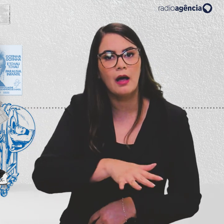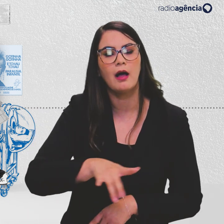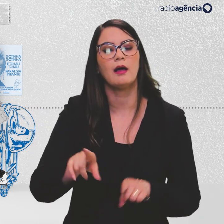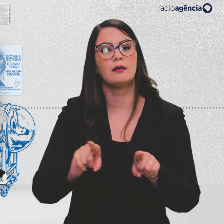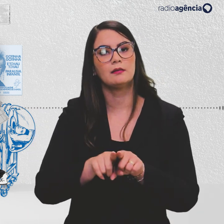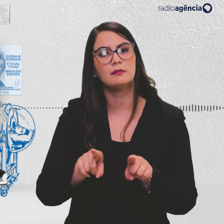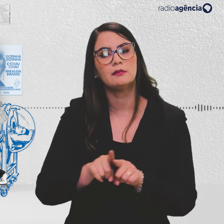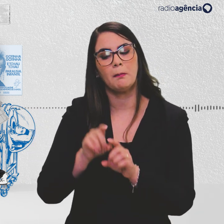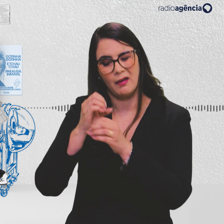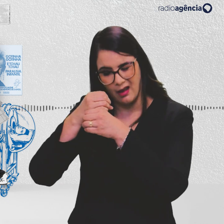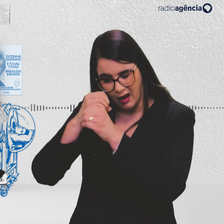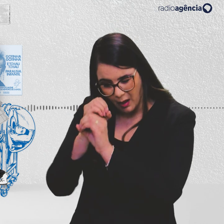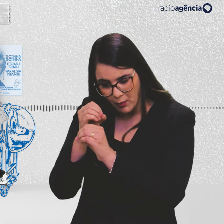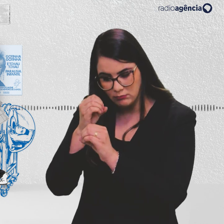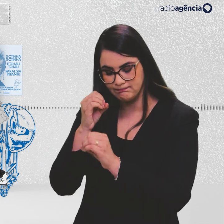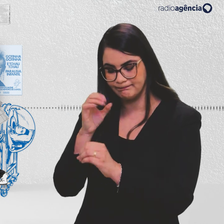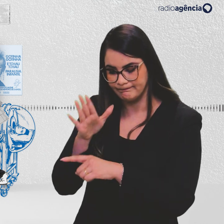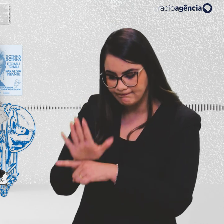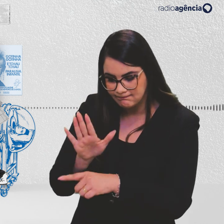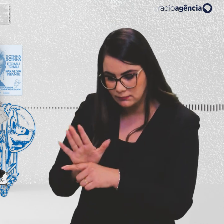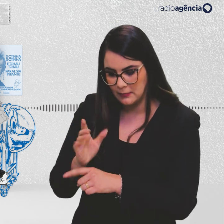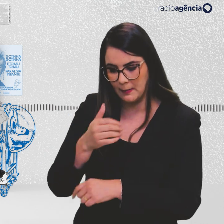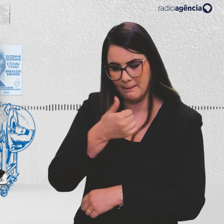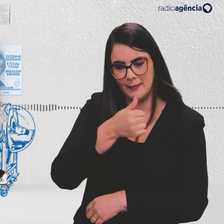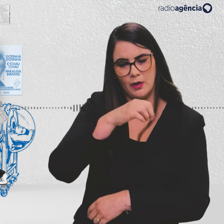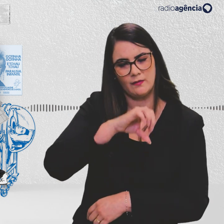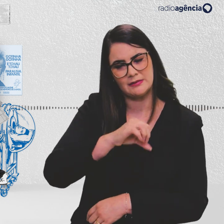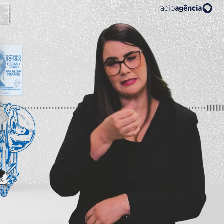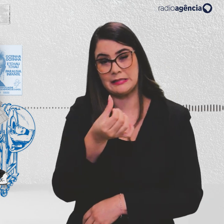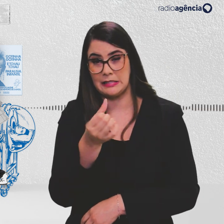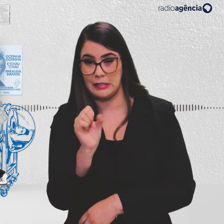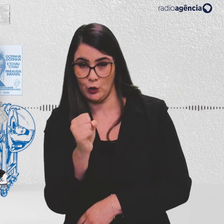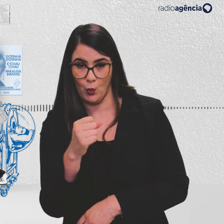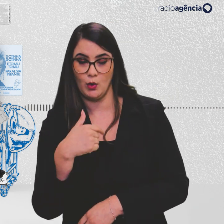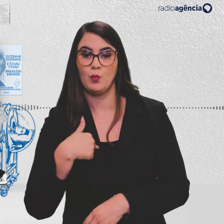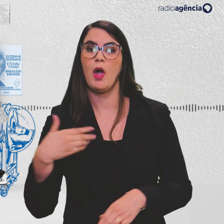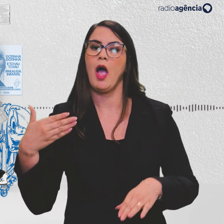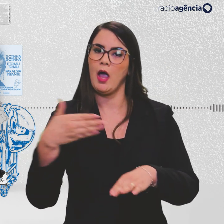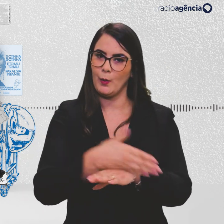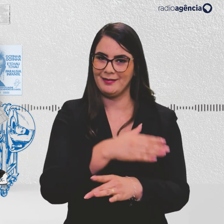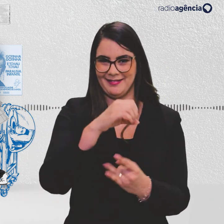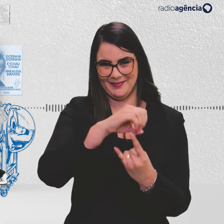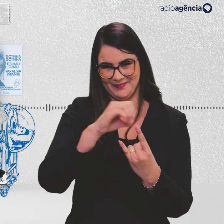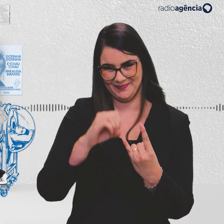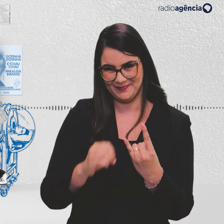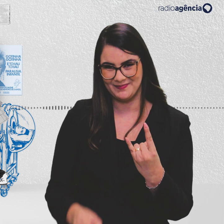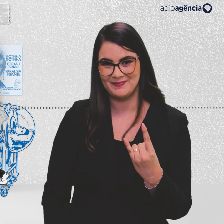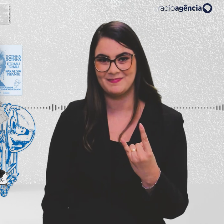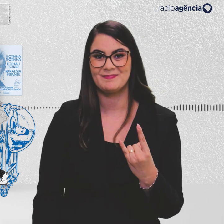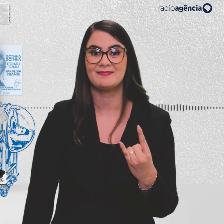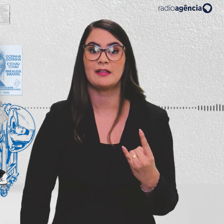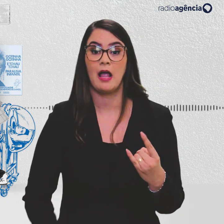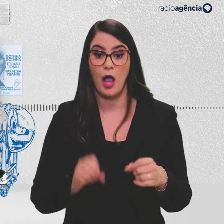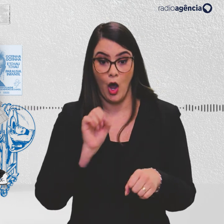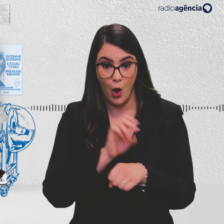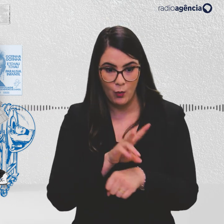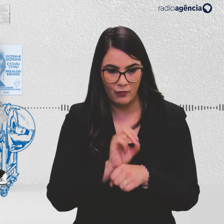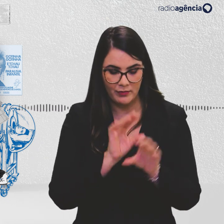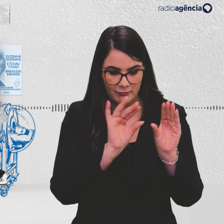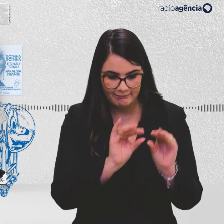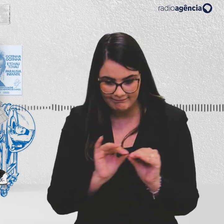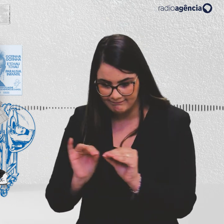depois no laboratório também. Em 1968, eu entrei para a Fundação Zona Cruz, isolando o vírus da